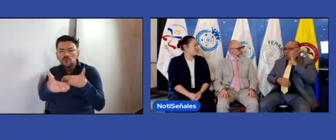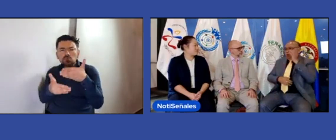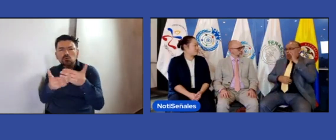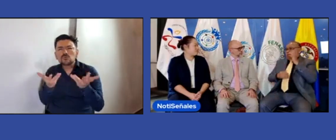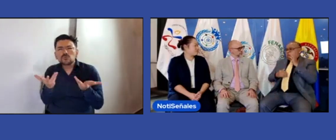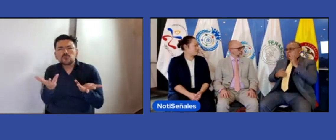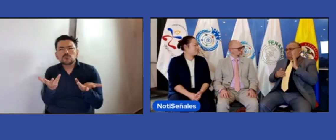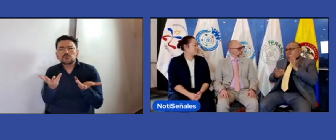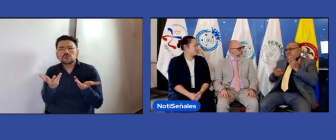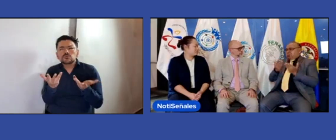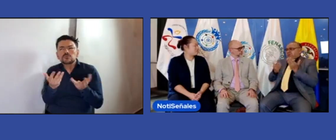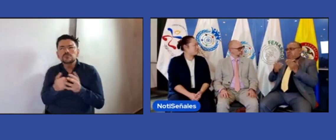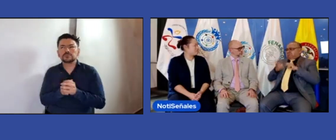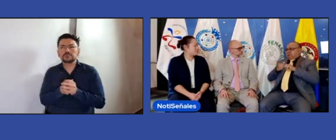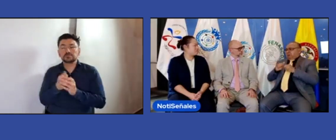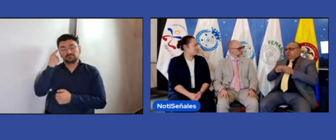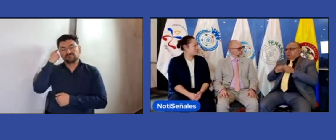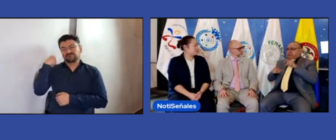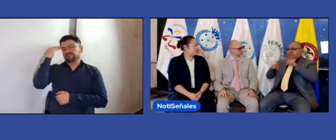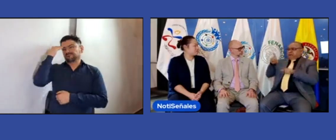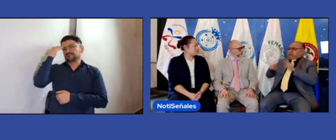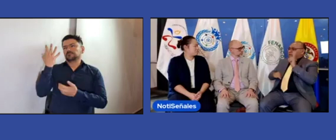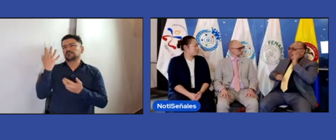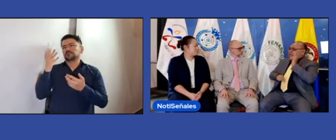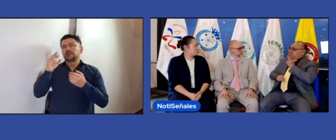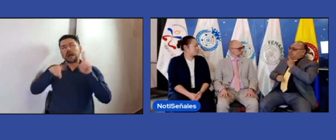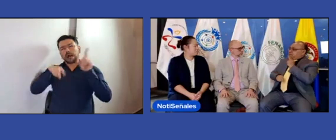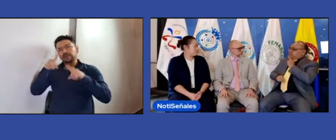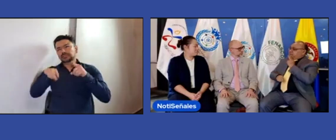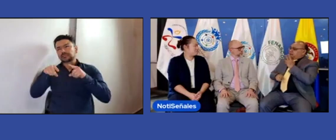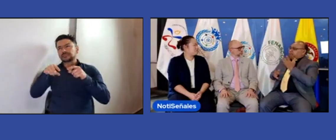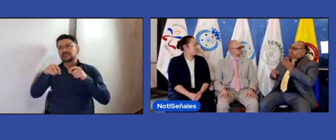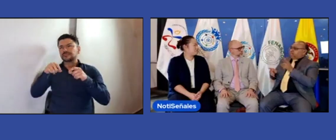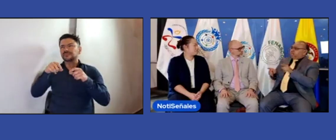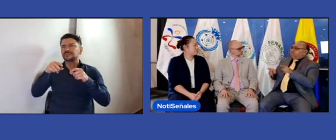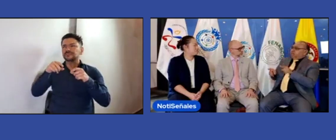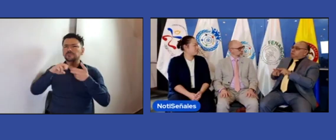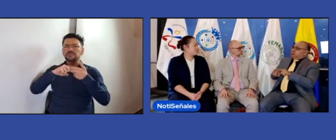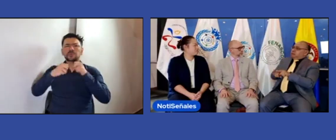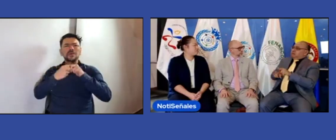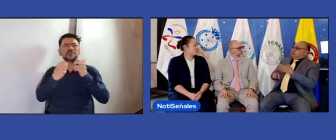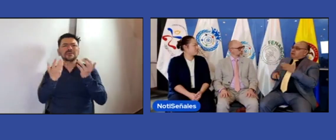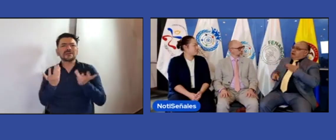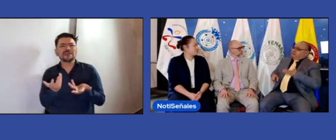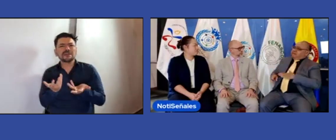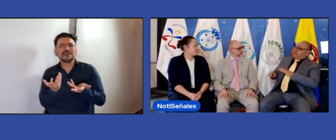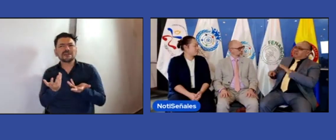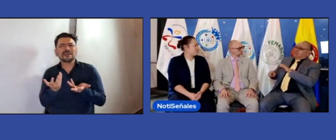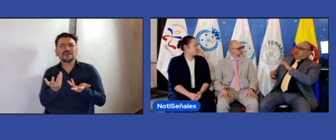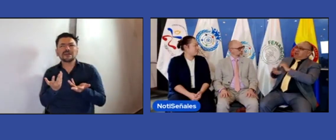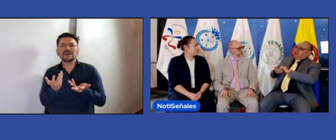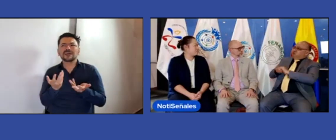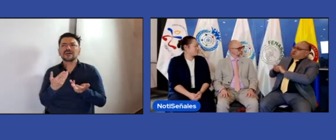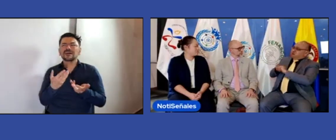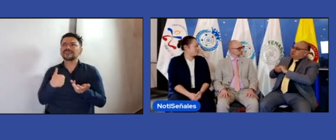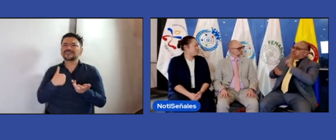jóvenes. Nosotros acá desde Colombia tenemos algunos inconvenientes. ¿Cuáles son estos inconvenientes? Hay muchos jóvenes